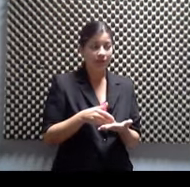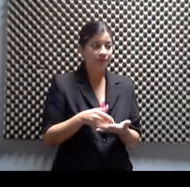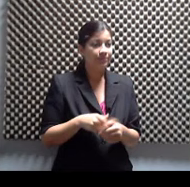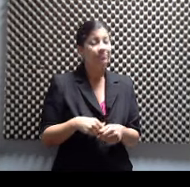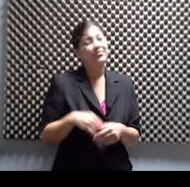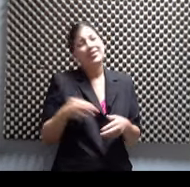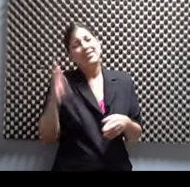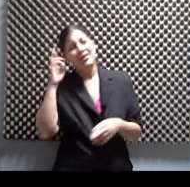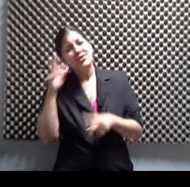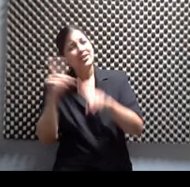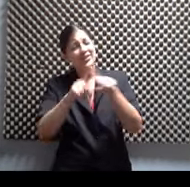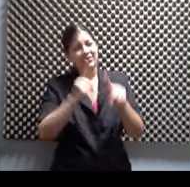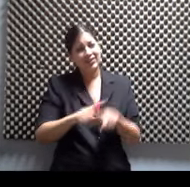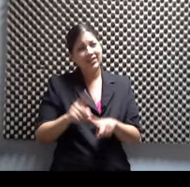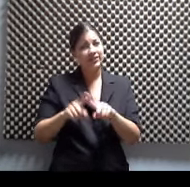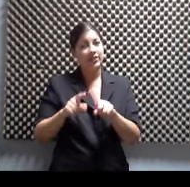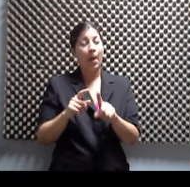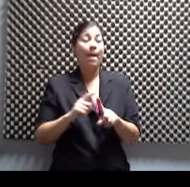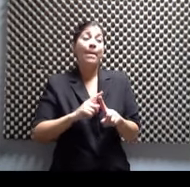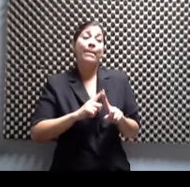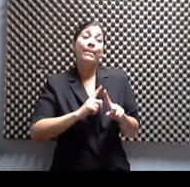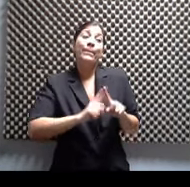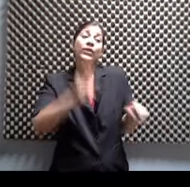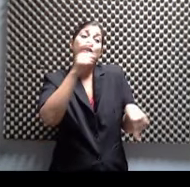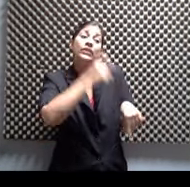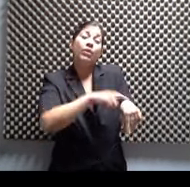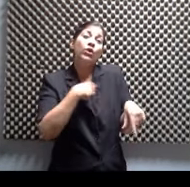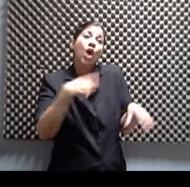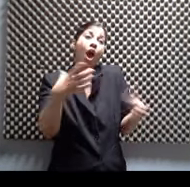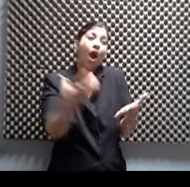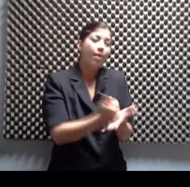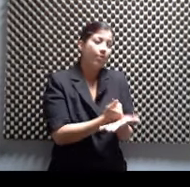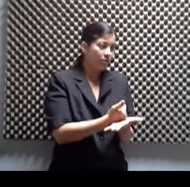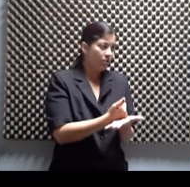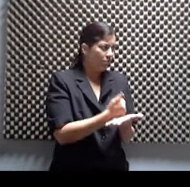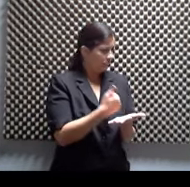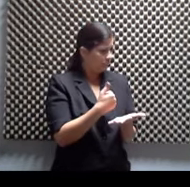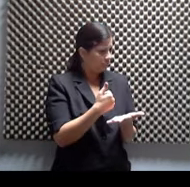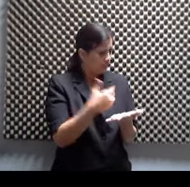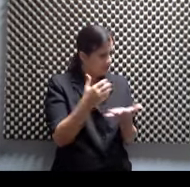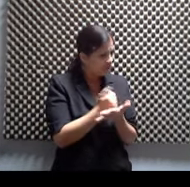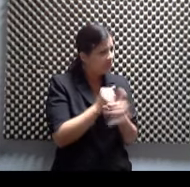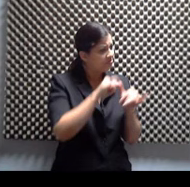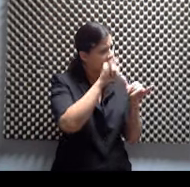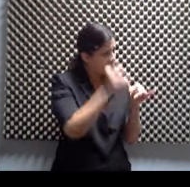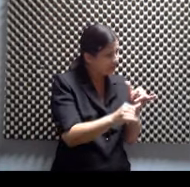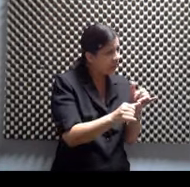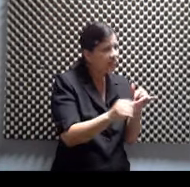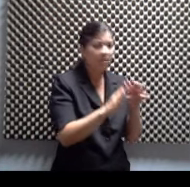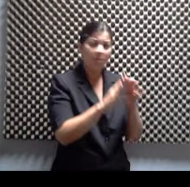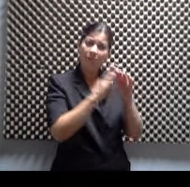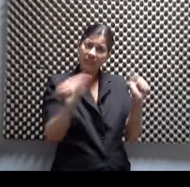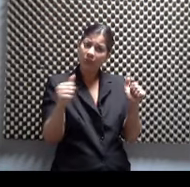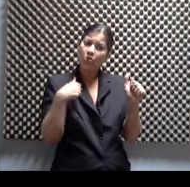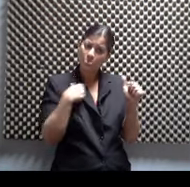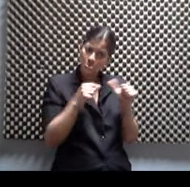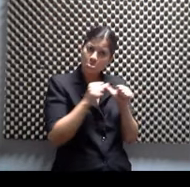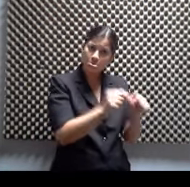Pero yo aproveché ese tiempo. Y dije, contra, déjame terminar el bachillerato. Y cuando voy a la universidad. Ya los créditos pues